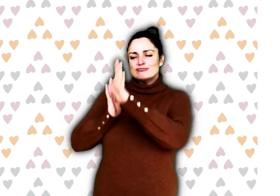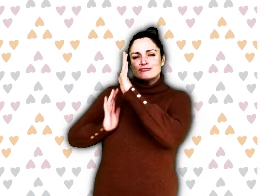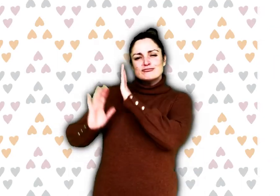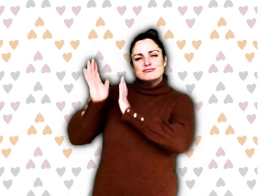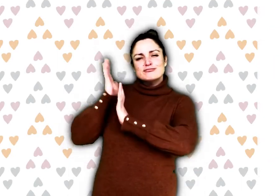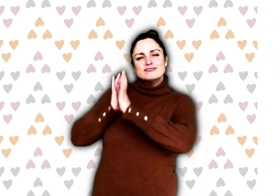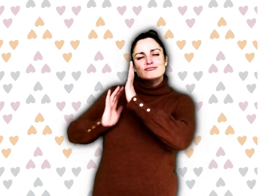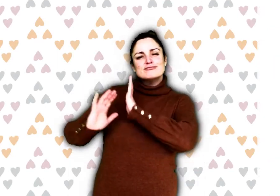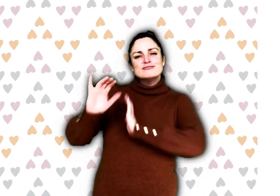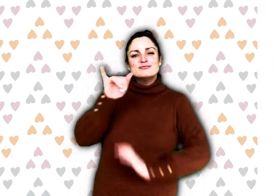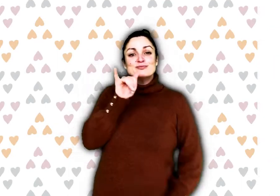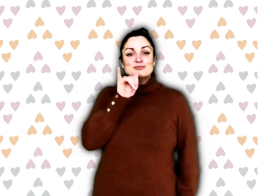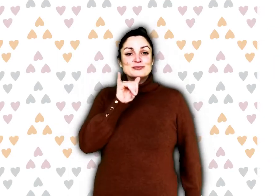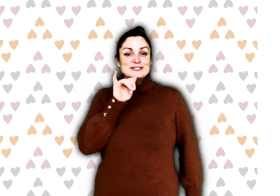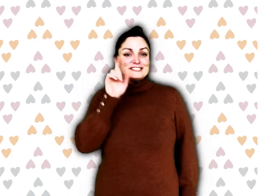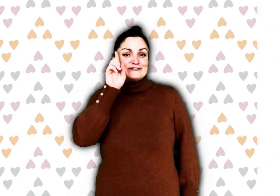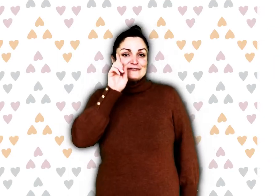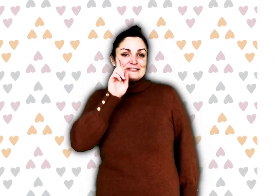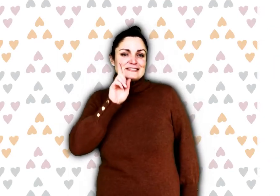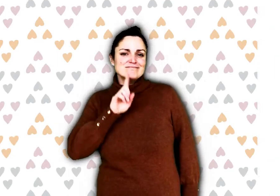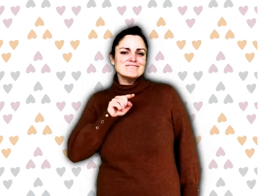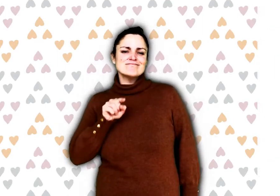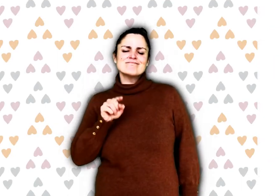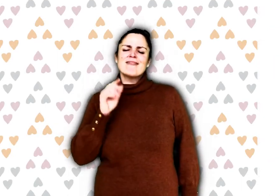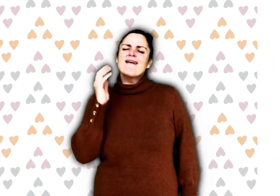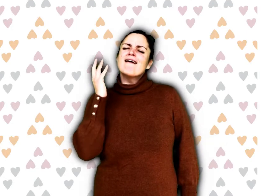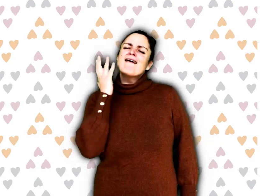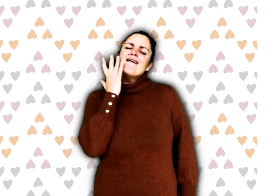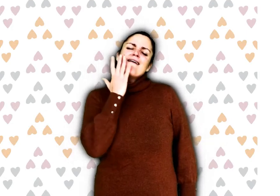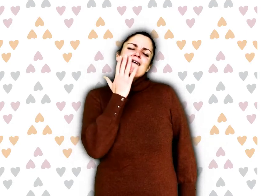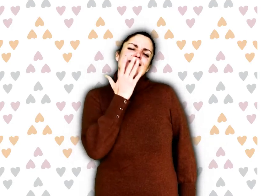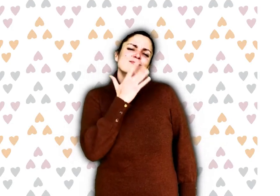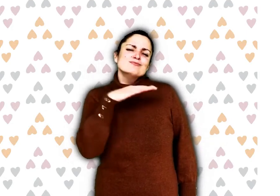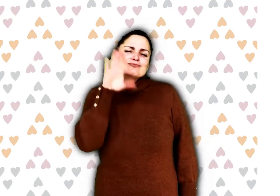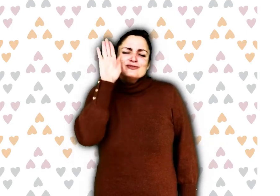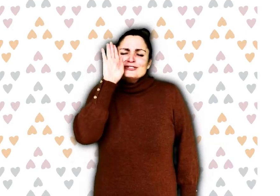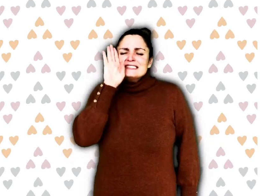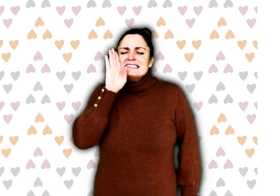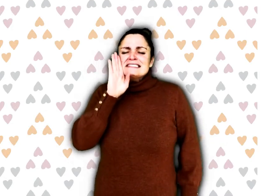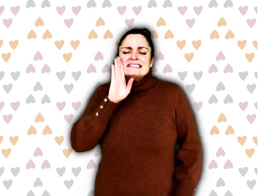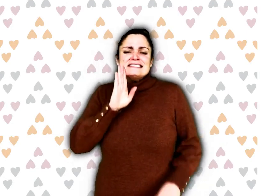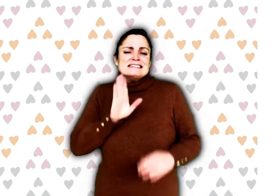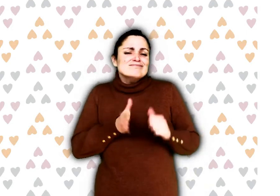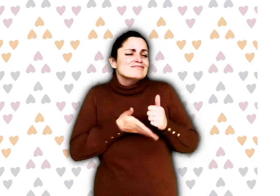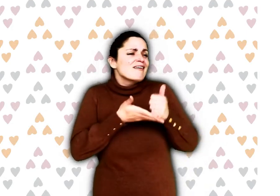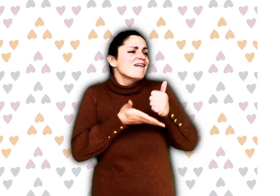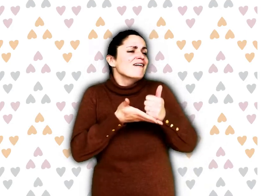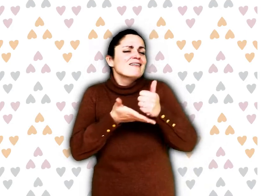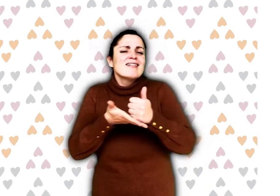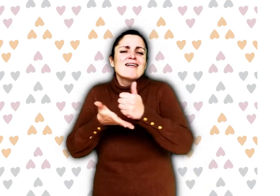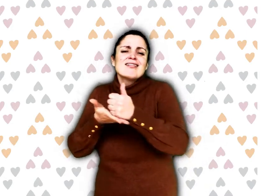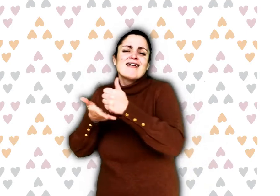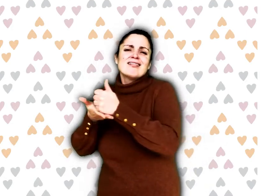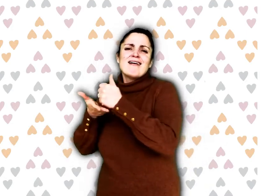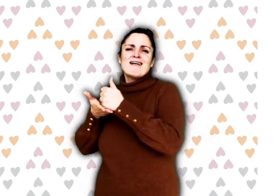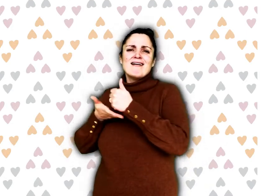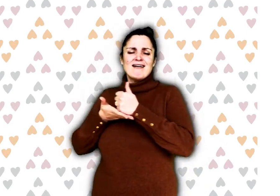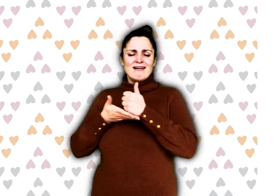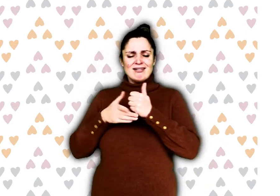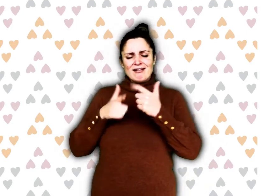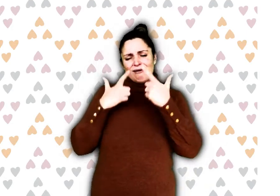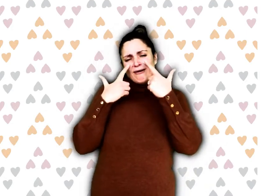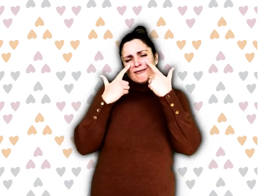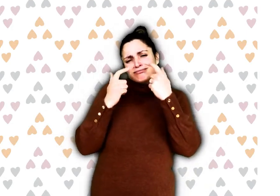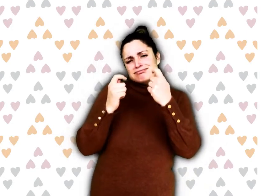Il était une fois, une petite fille, si ravissante, si gentille, si serviable,